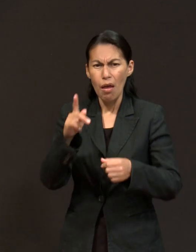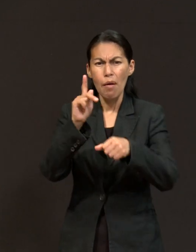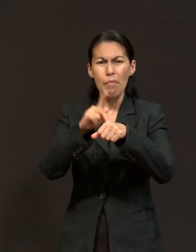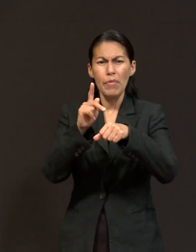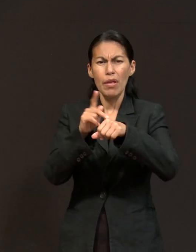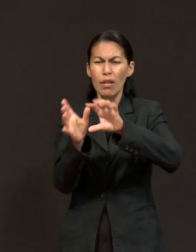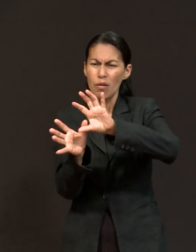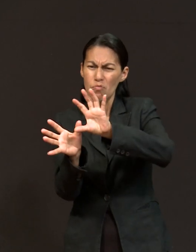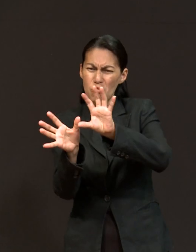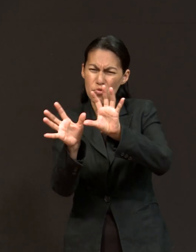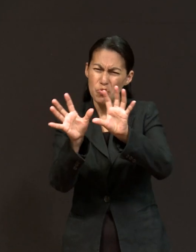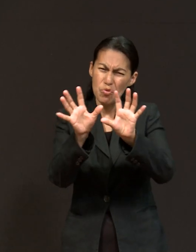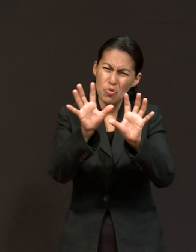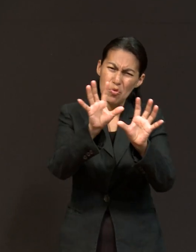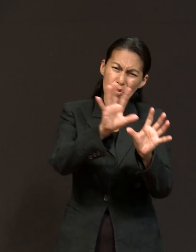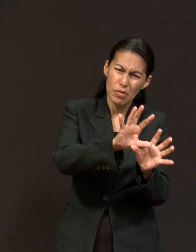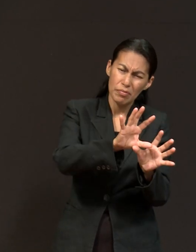quiten la piedra, dijo él.